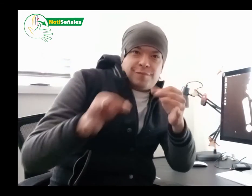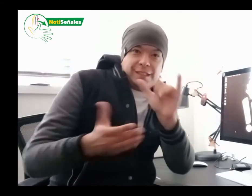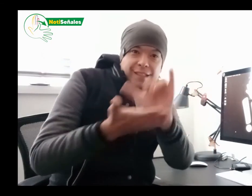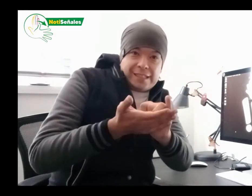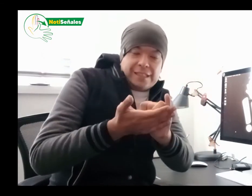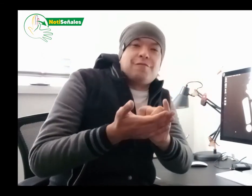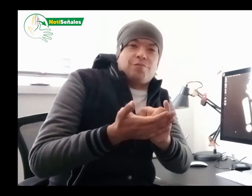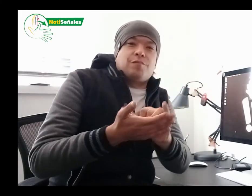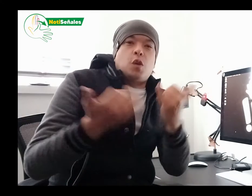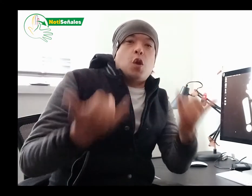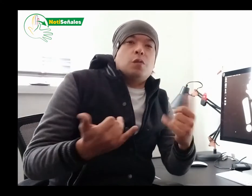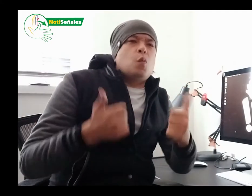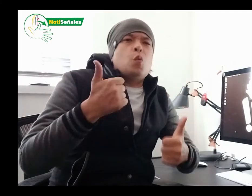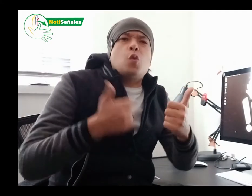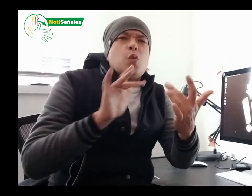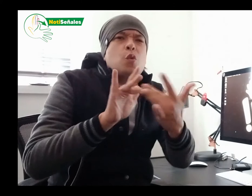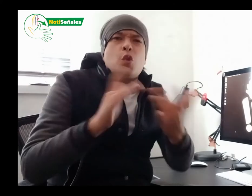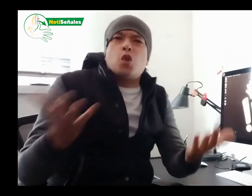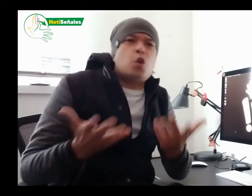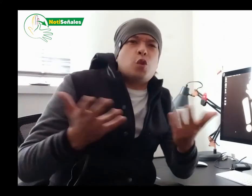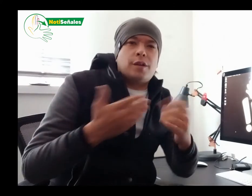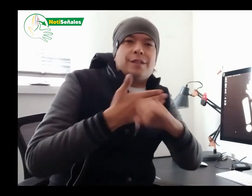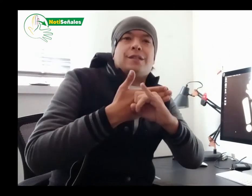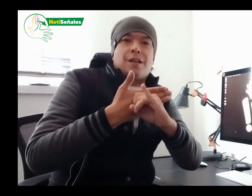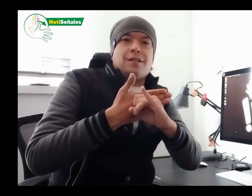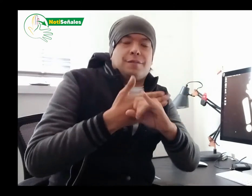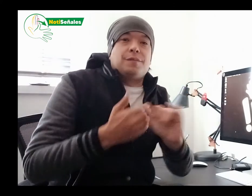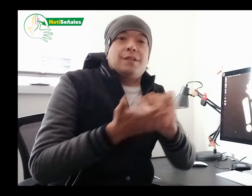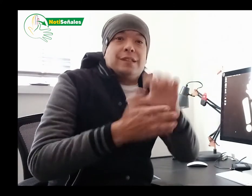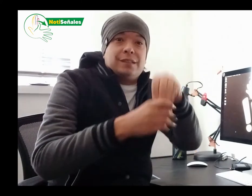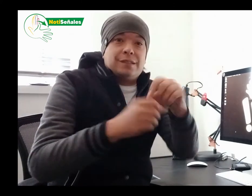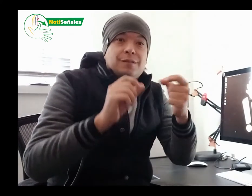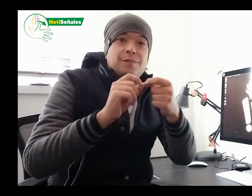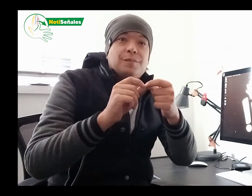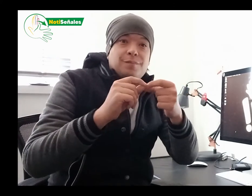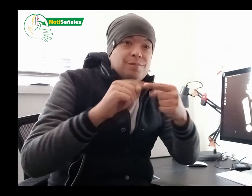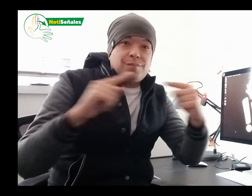Ahora que les expliqué esta información, pueden ponerse contacto a través de mi Instagram. Miren.